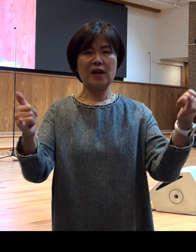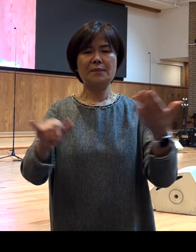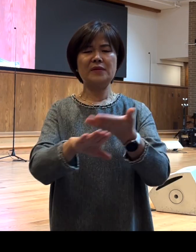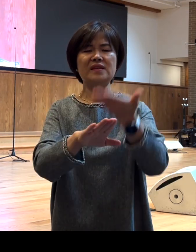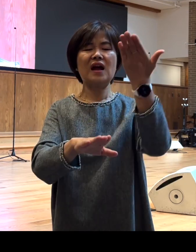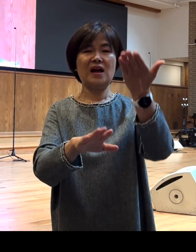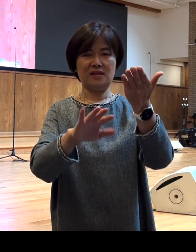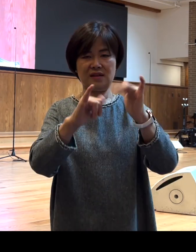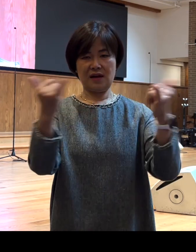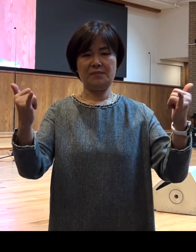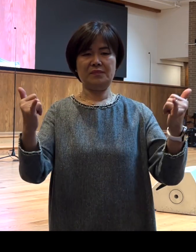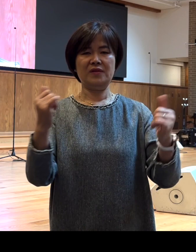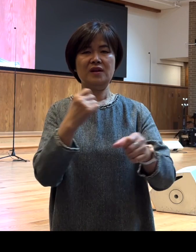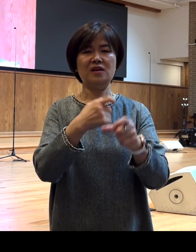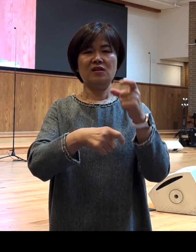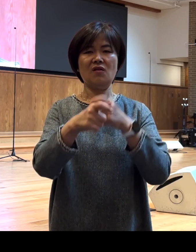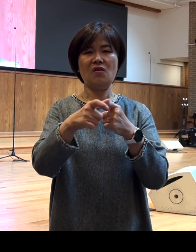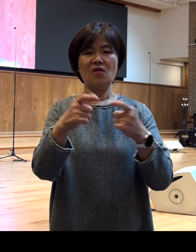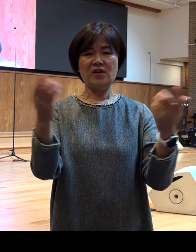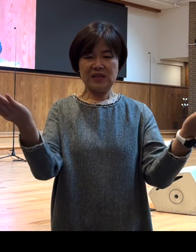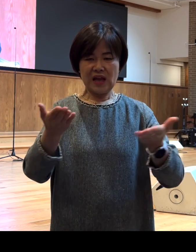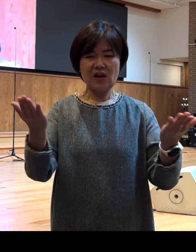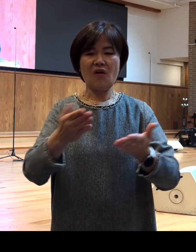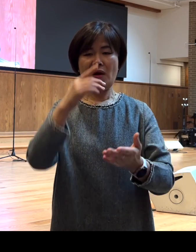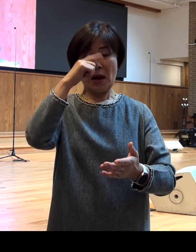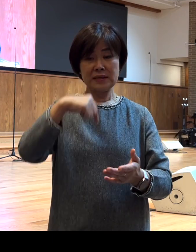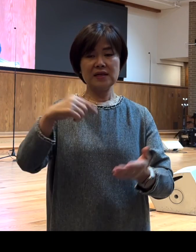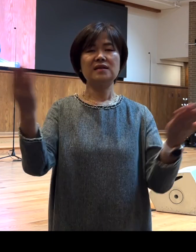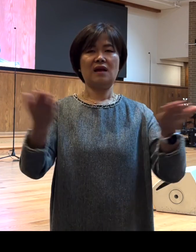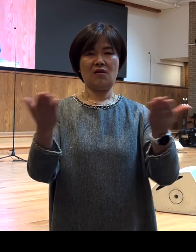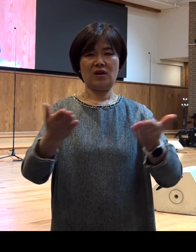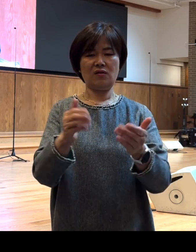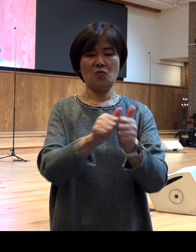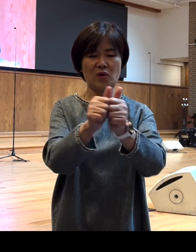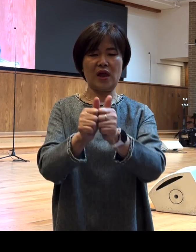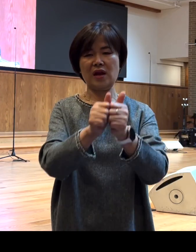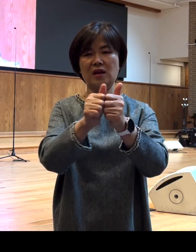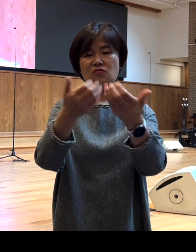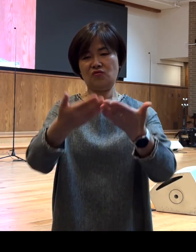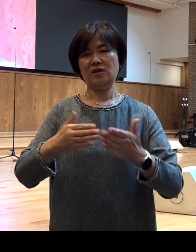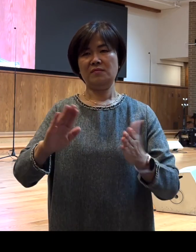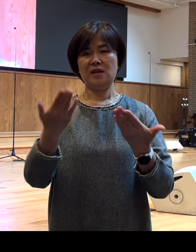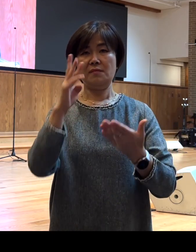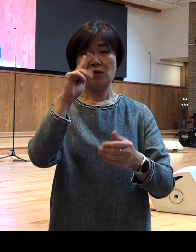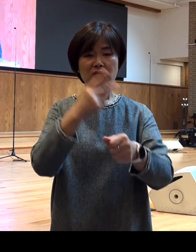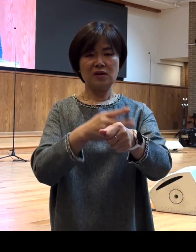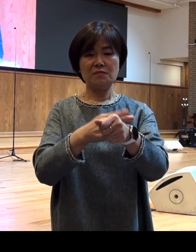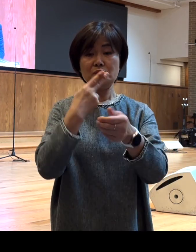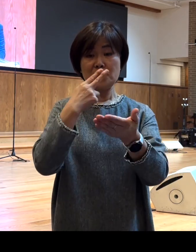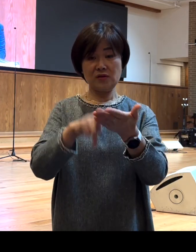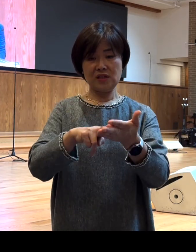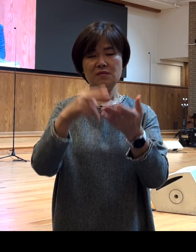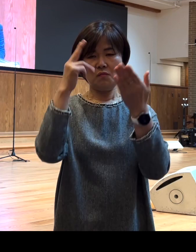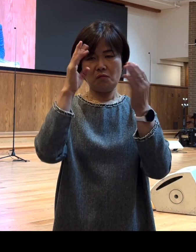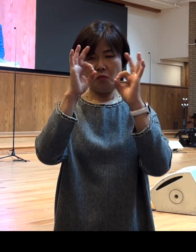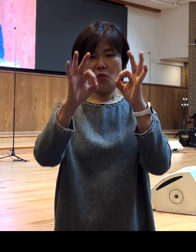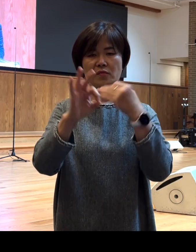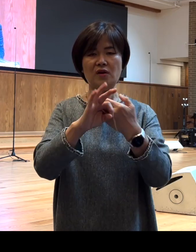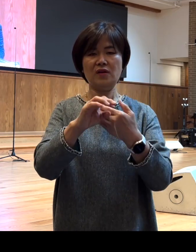사람들이 마게도니아 사역과 아시아 사역에 동행했습니다 바울서신서를 보면 분명 이 글을 쓴 누가도